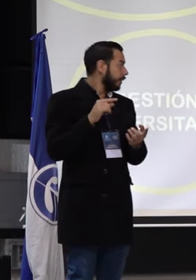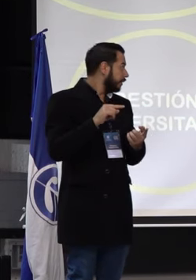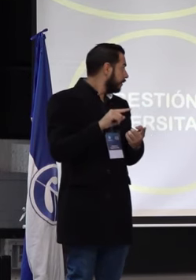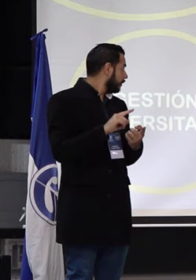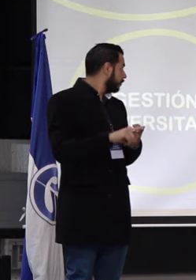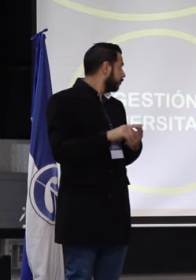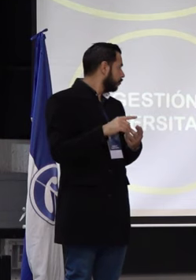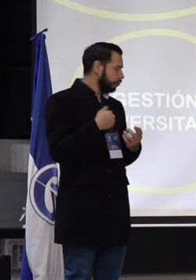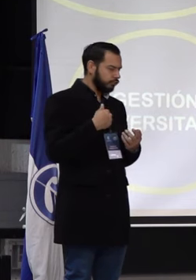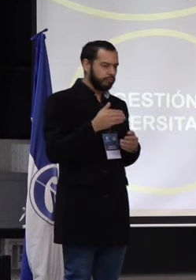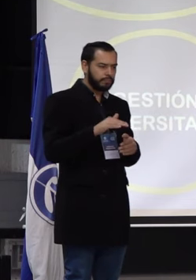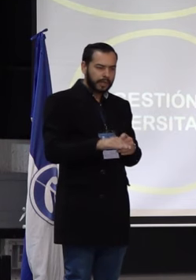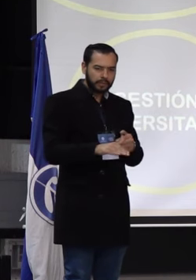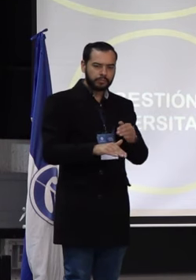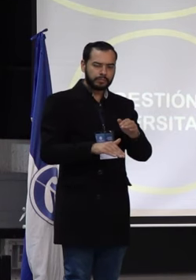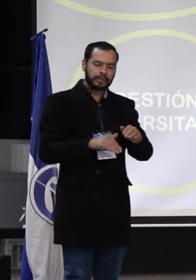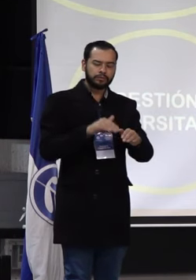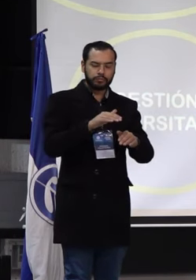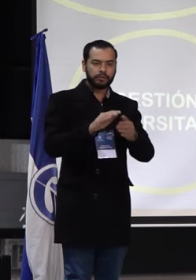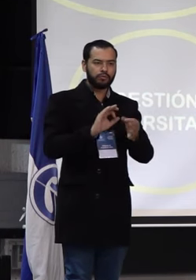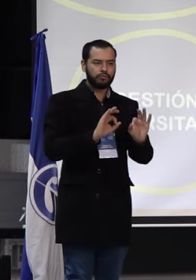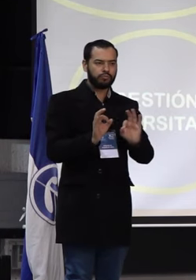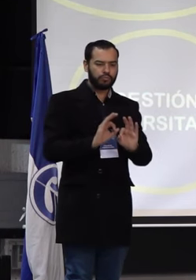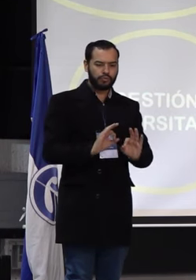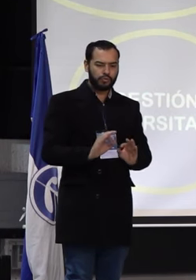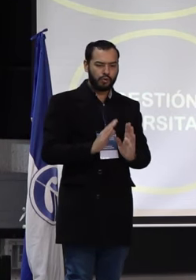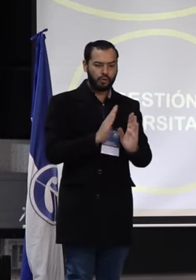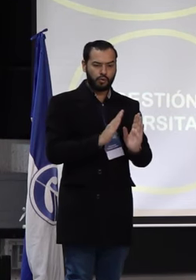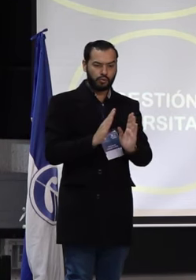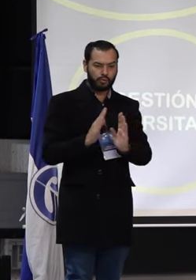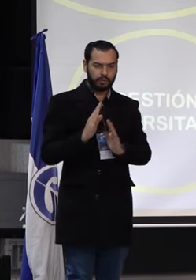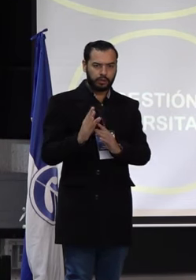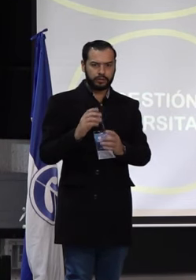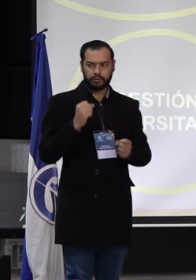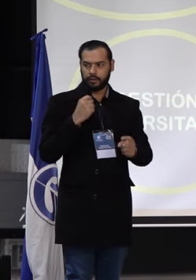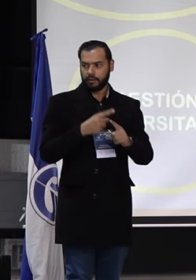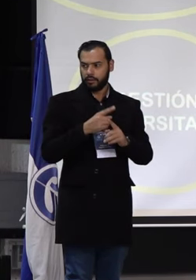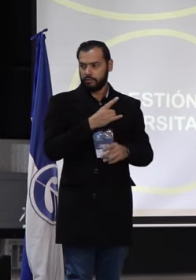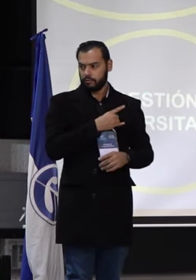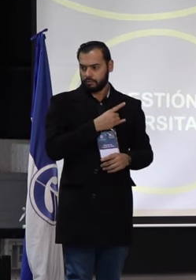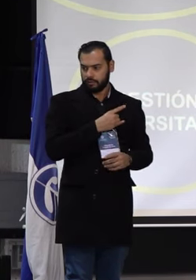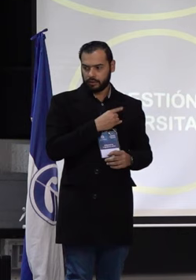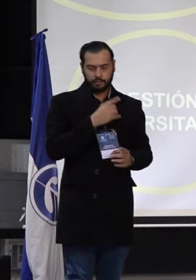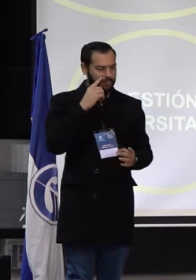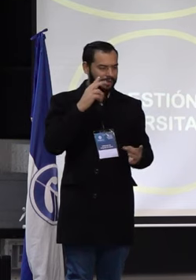planteamos paso a paso la organización de los egresados como bajo esa perspectiva.